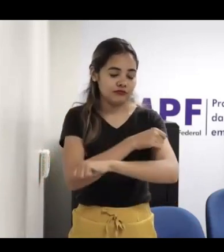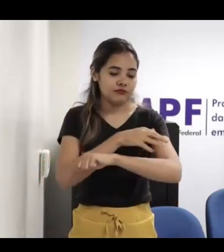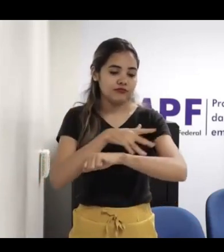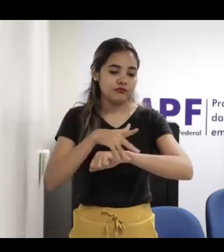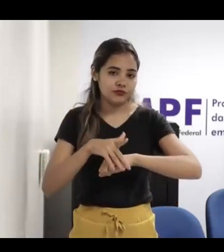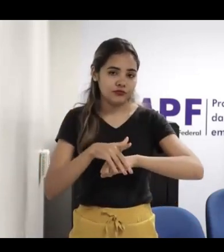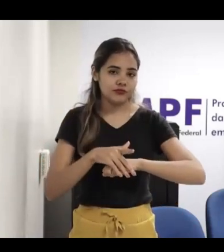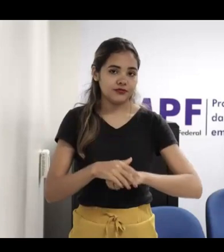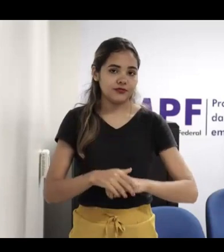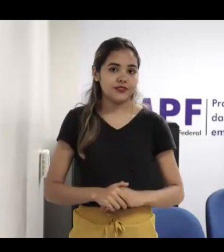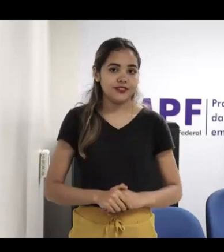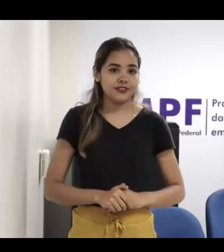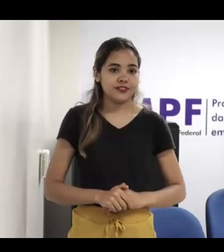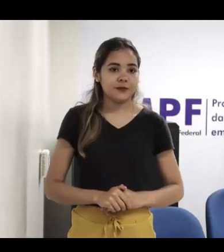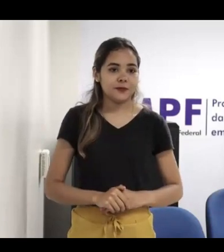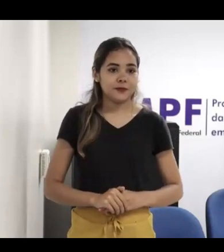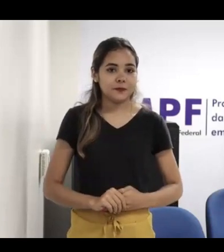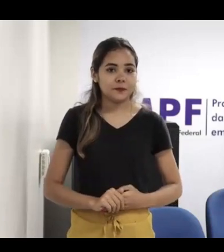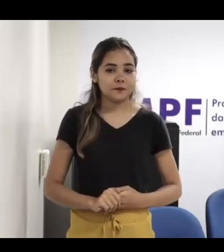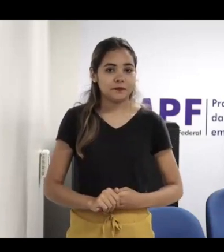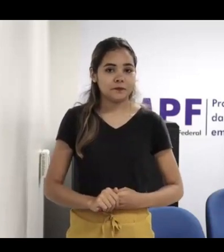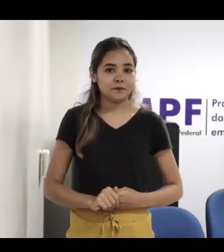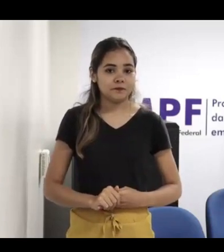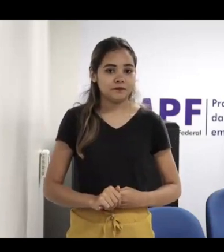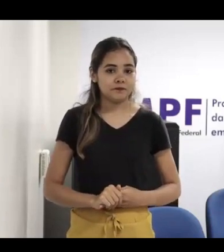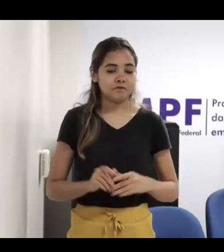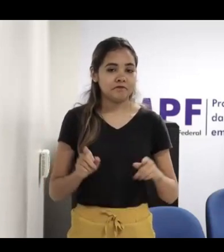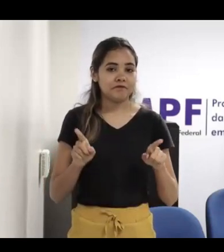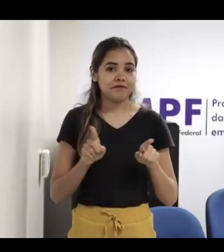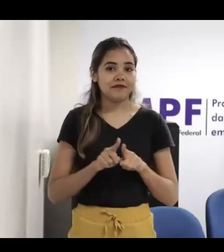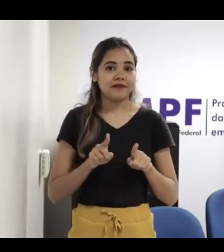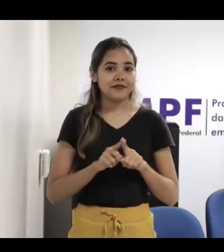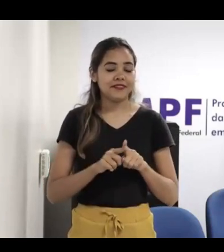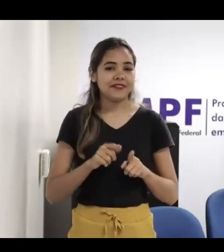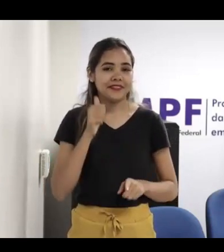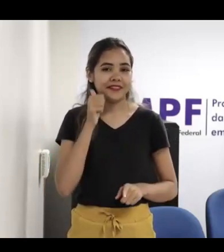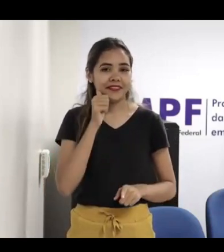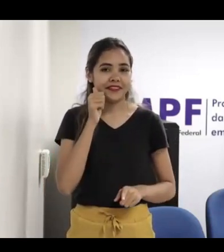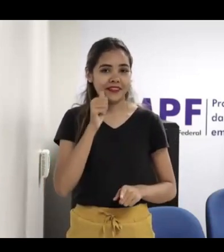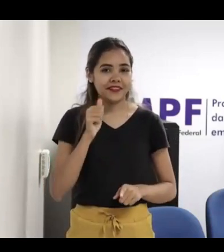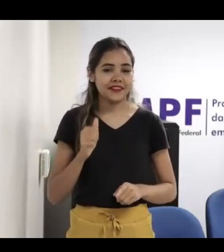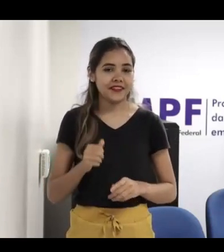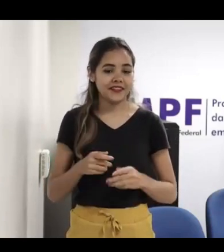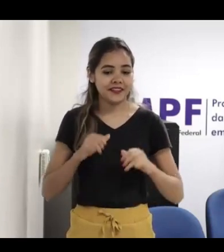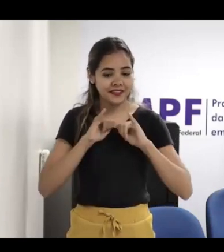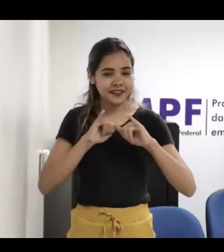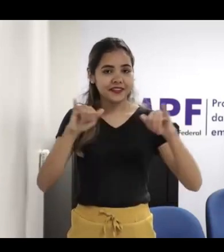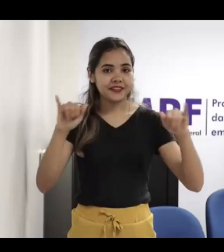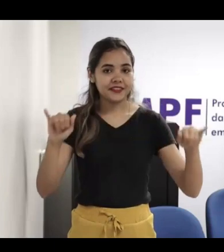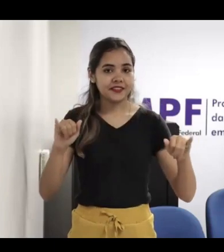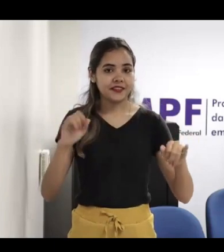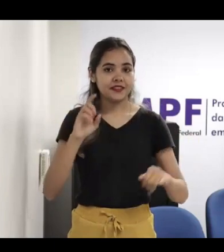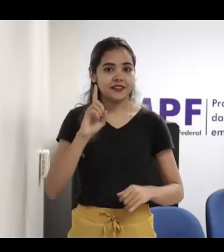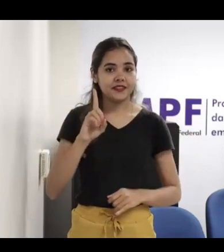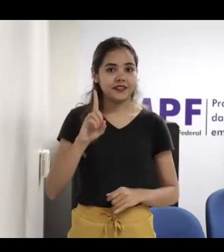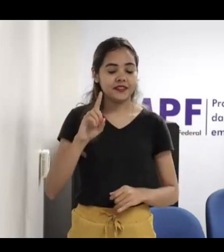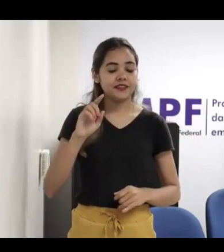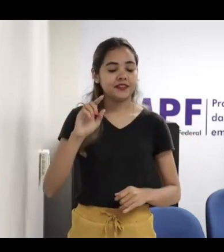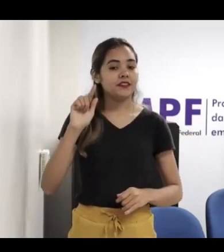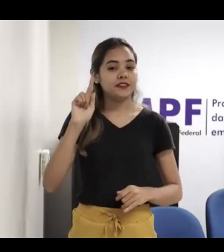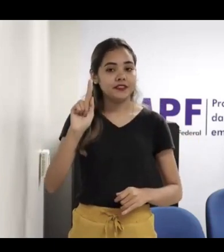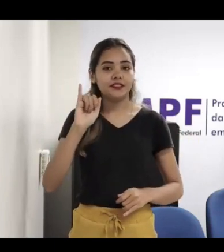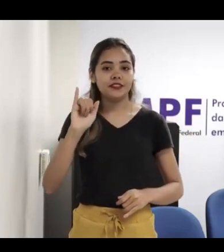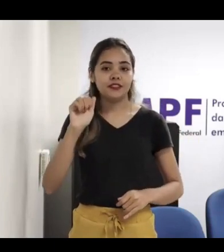Itaituba. E a nossa palestrante, Gianni Bozzelli, bacharel em Direito pela